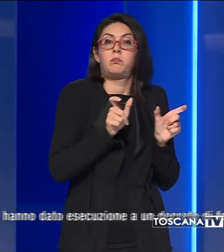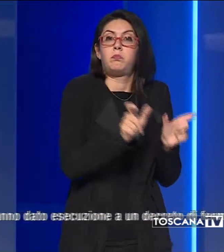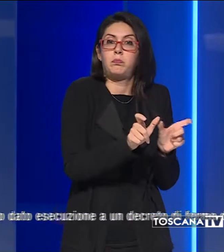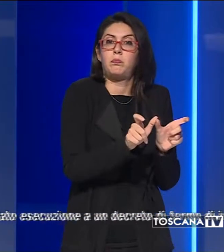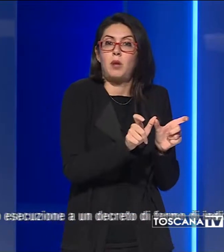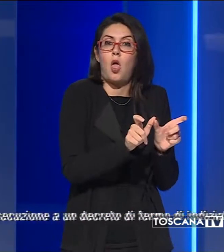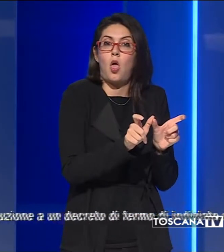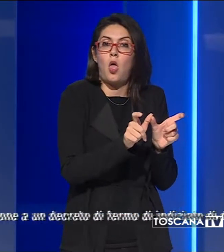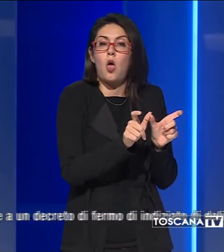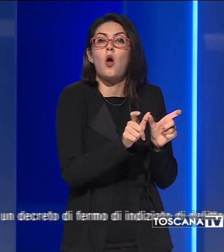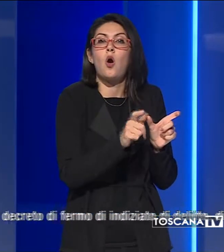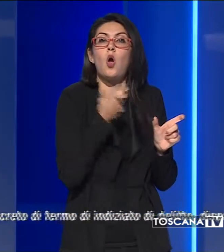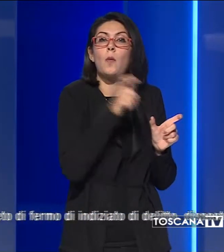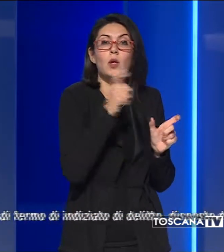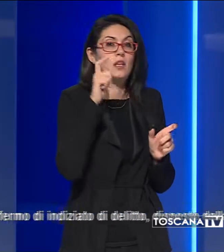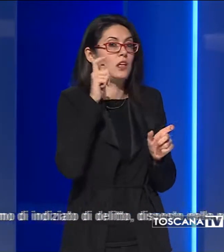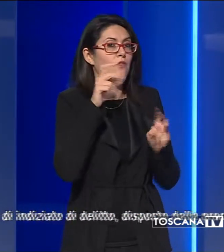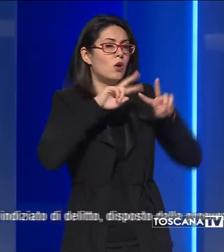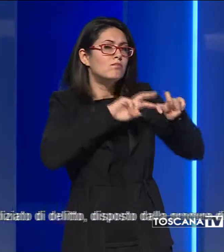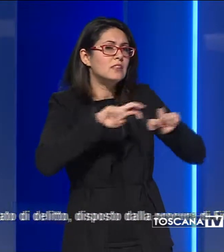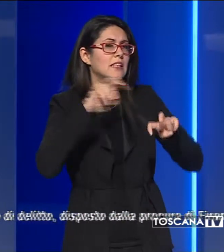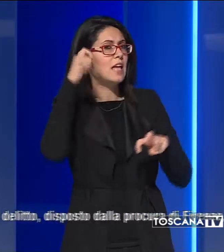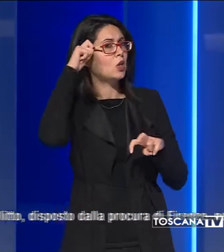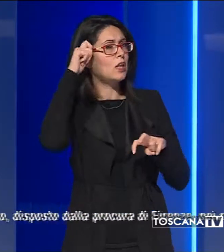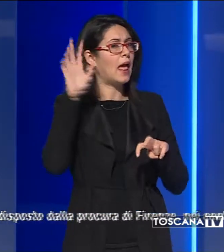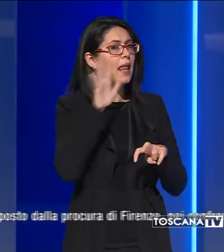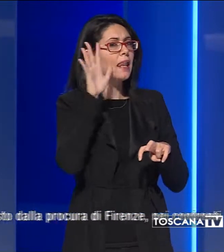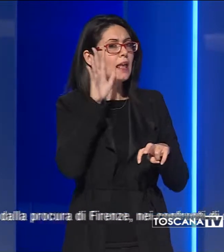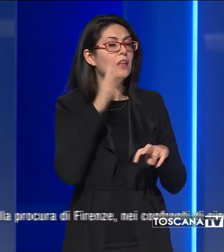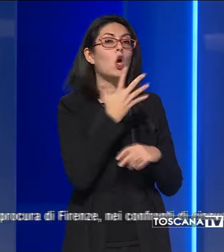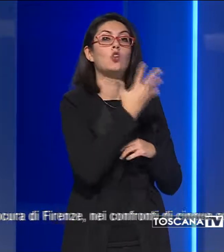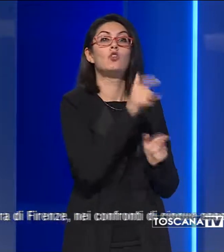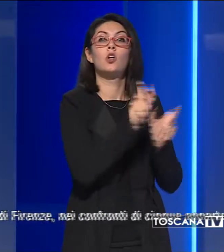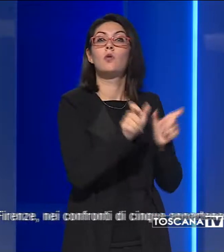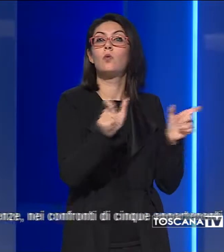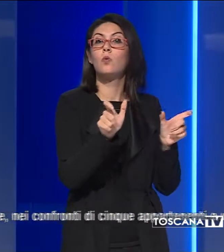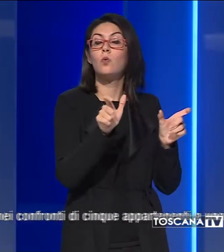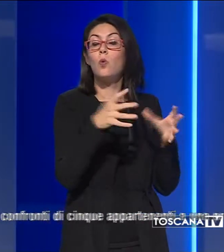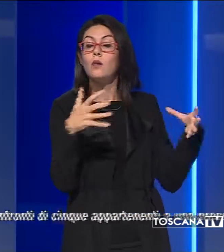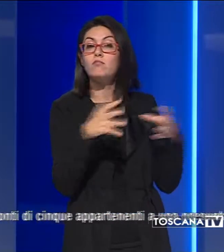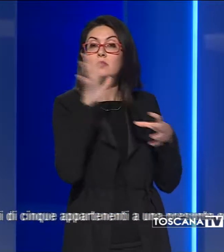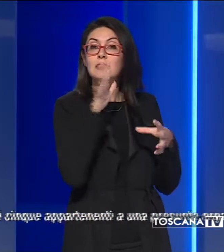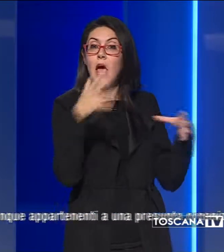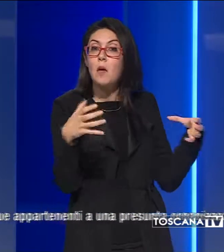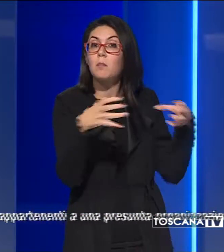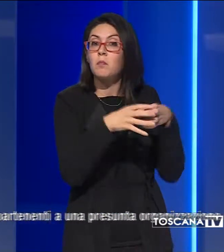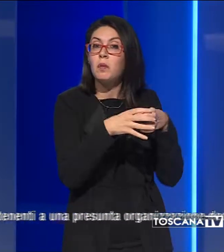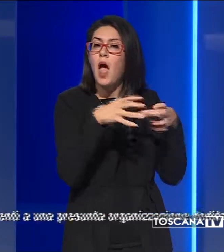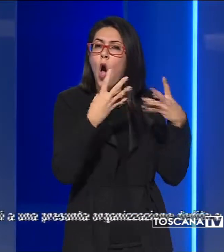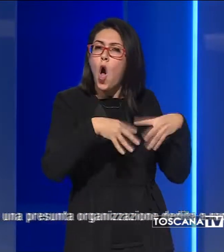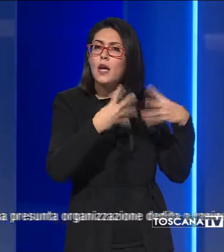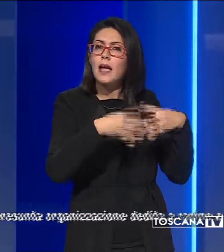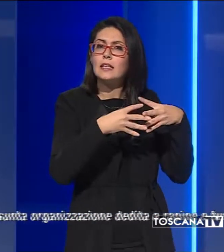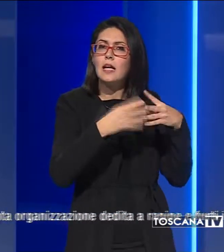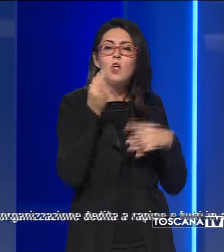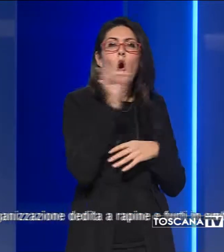indiziato di delitto nei confronti di 5 appartenenti a una presunta organizzazione dedita a